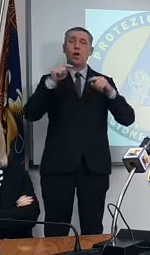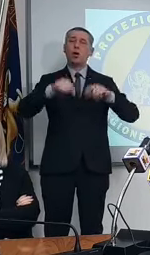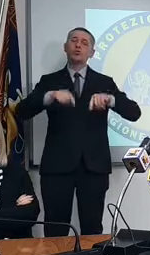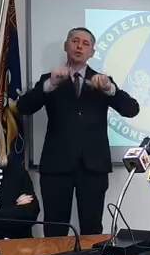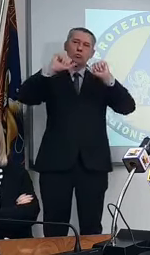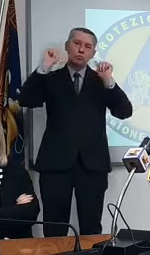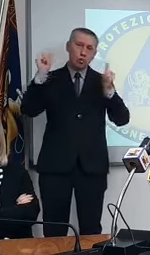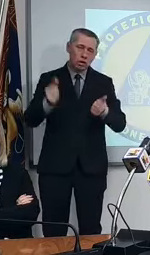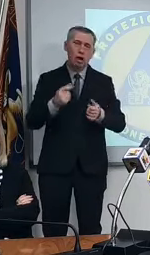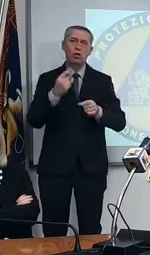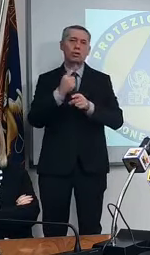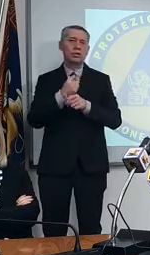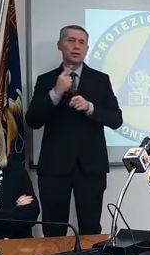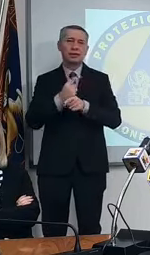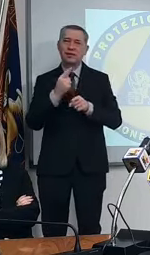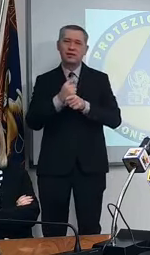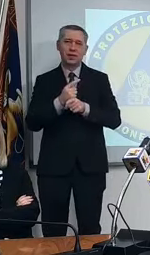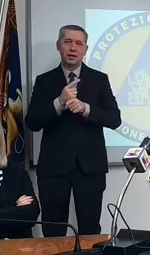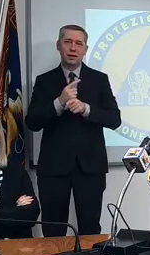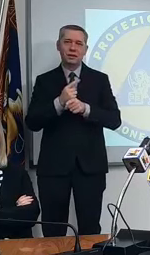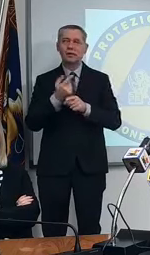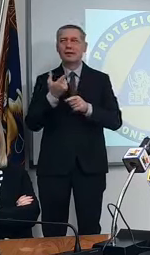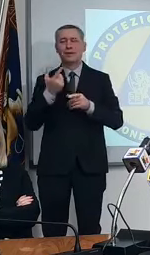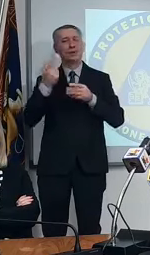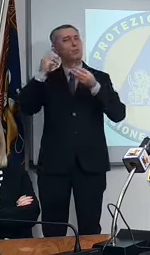essere assolutamente velocemente riterato